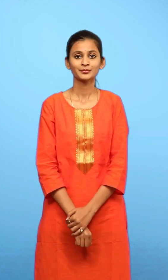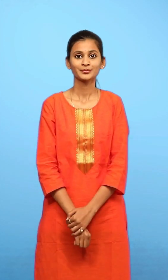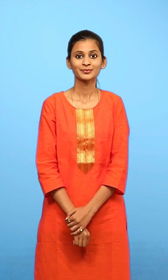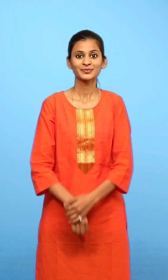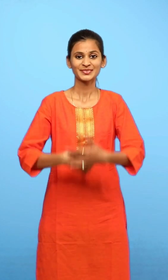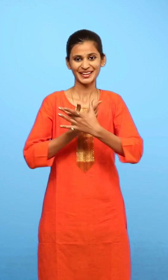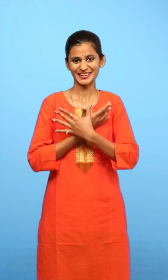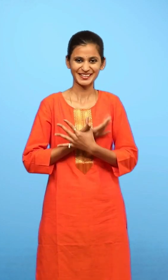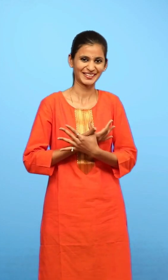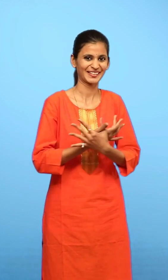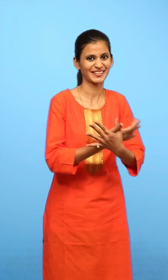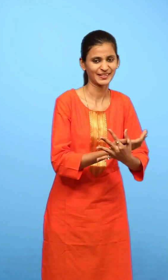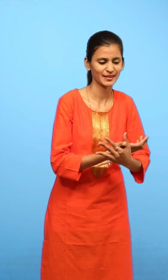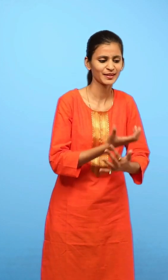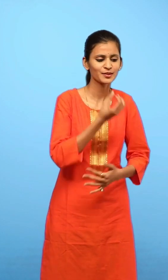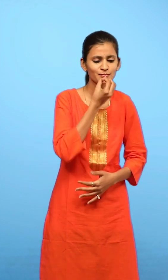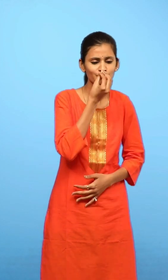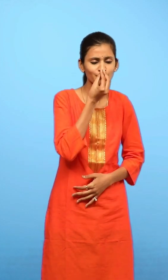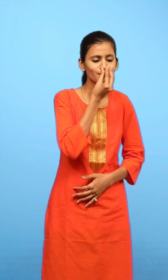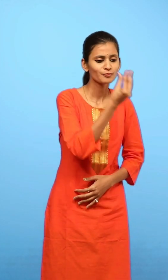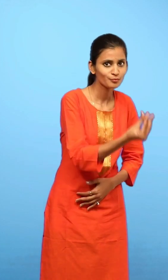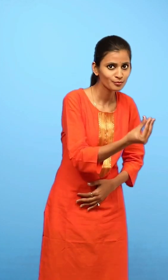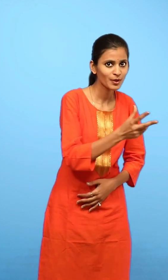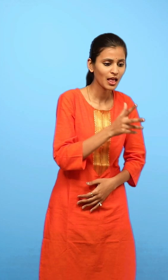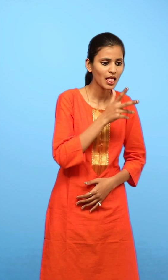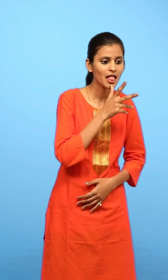तितली के क्या कहने पर कली खुश हो गई?